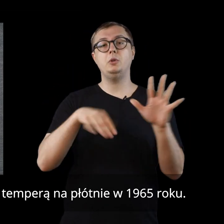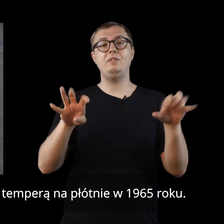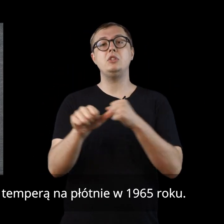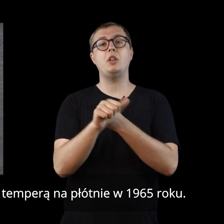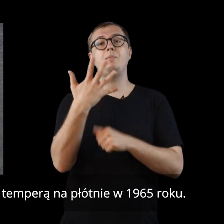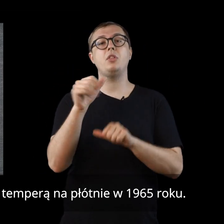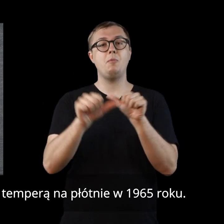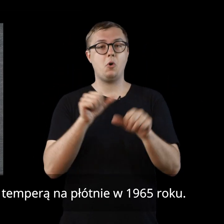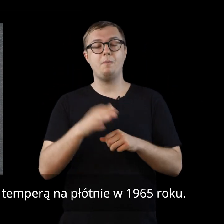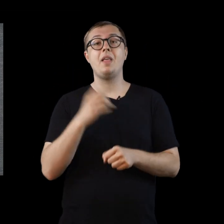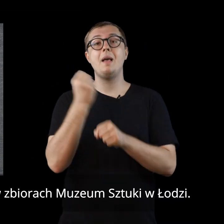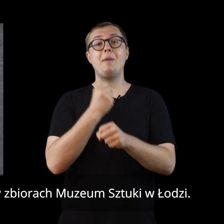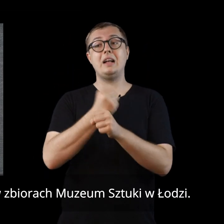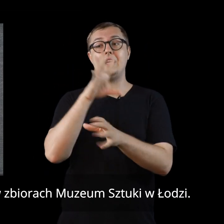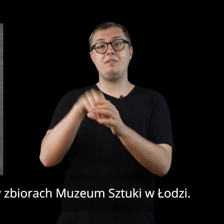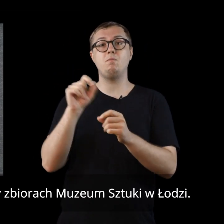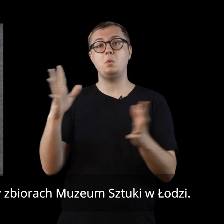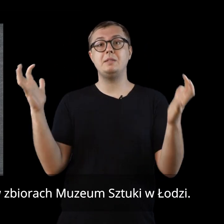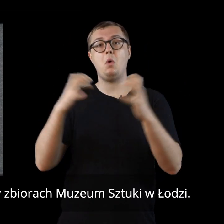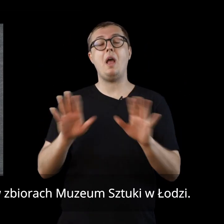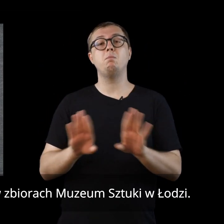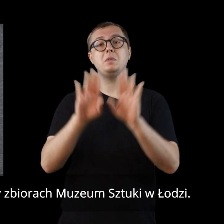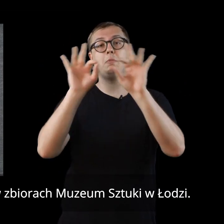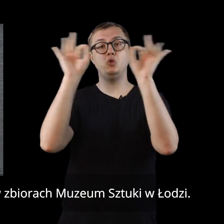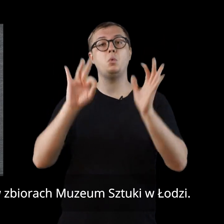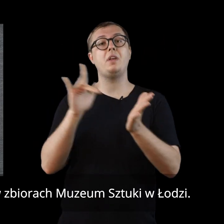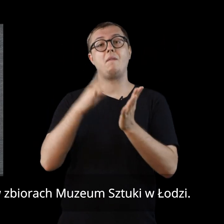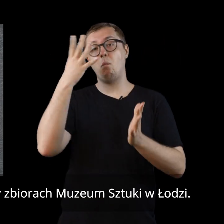roku Praca znajduje się w zbiorach Muzeum Sztuki w Łodzi